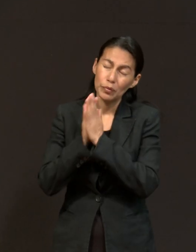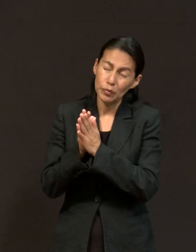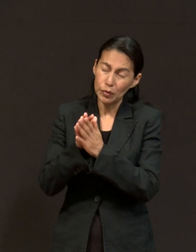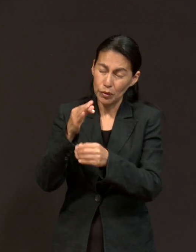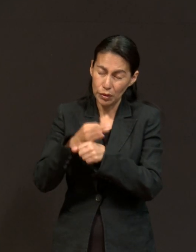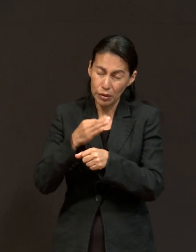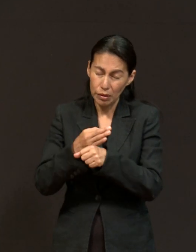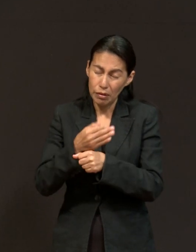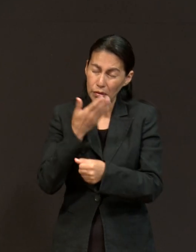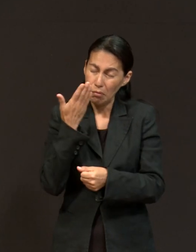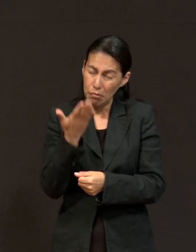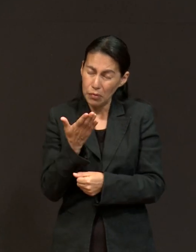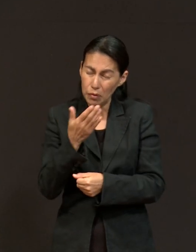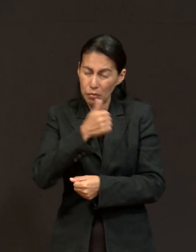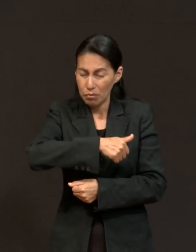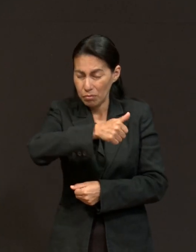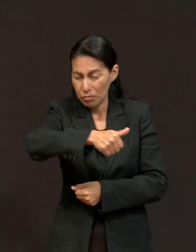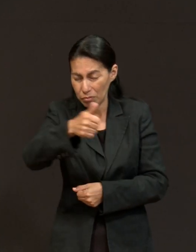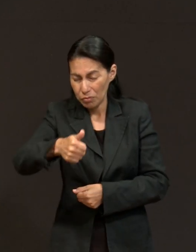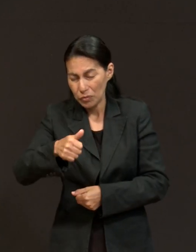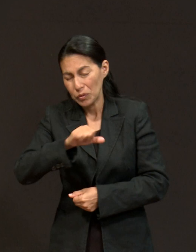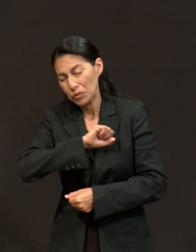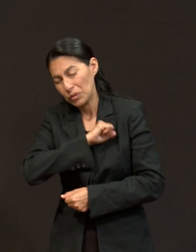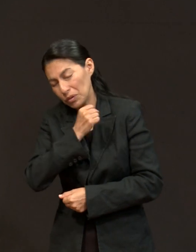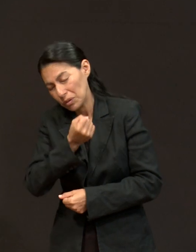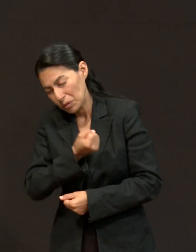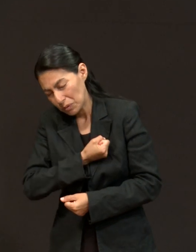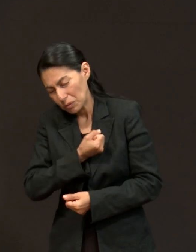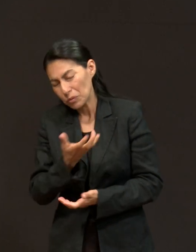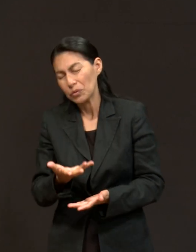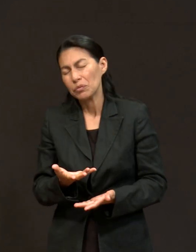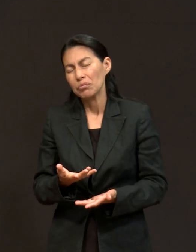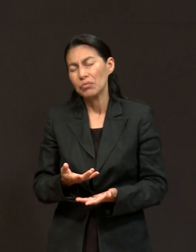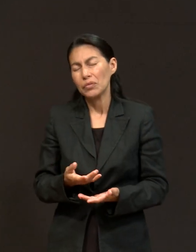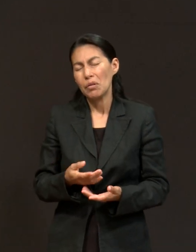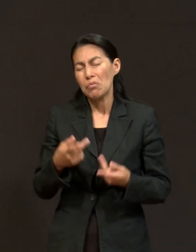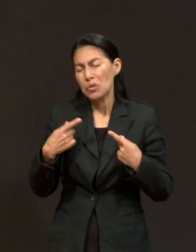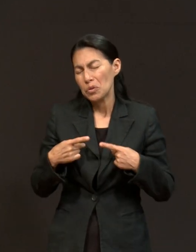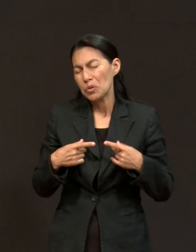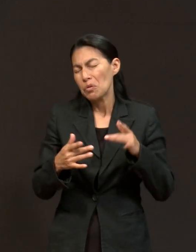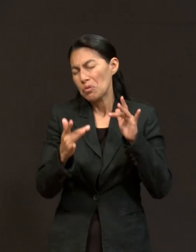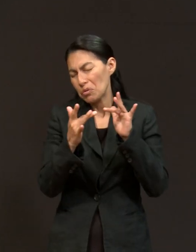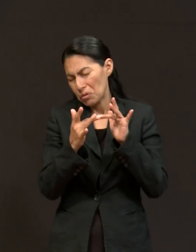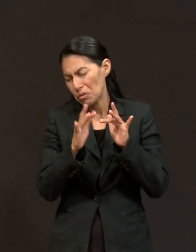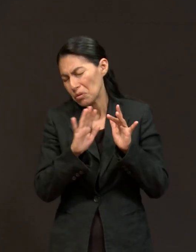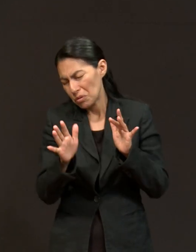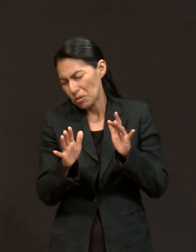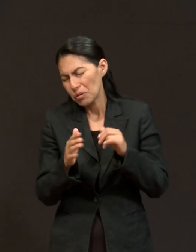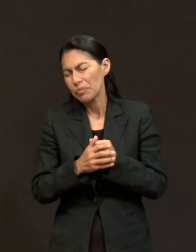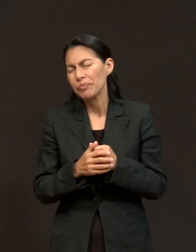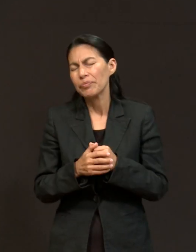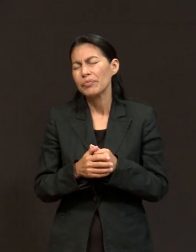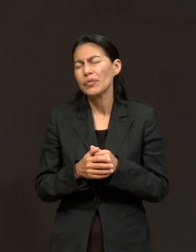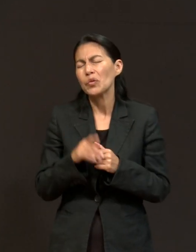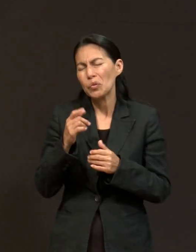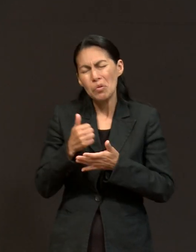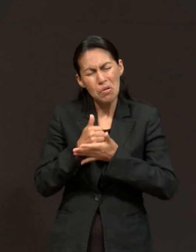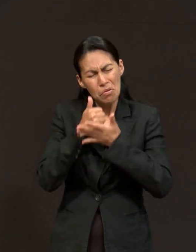de cada persona que ha escuchado este testimonio, que lo va a escuchar, Señor. Te pedimos que puedas hacerlos prósperos